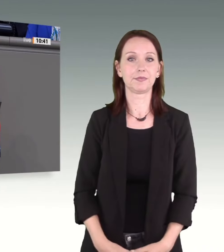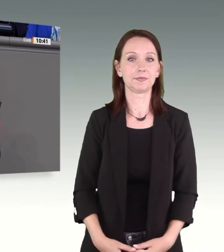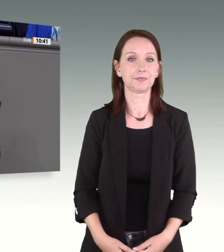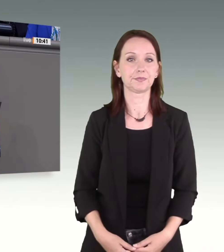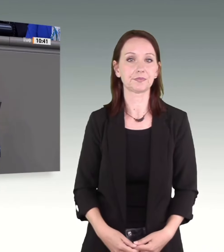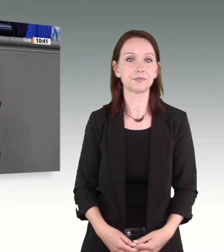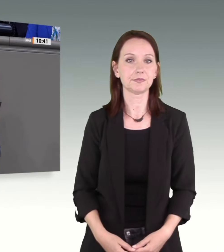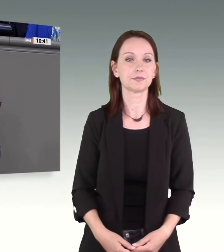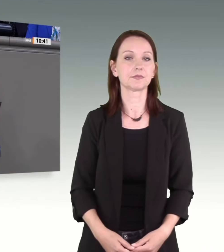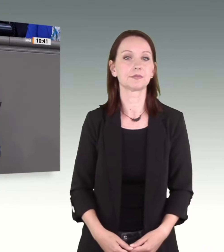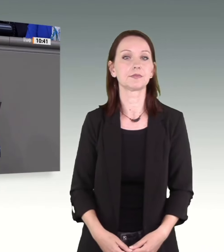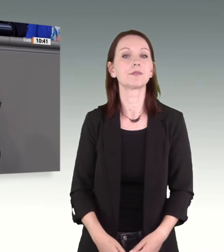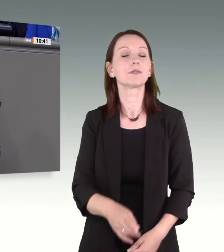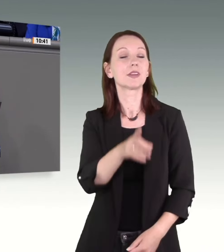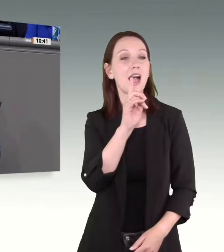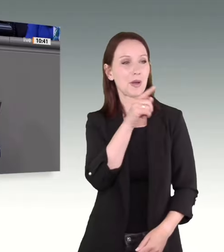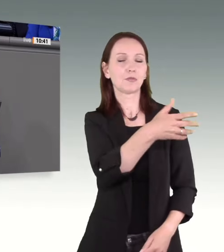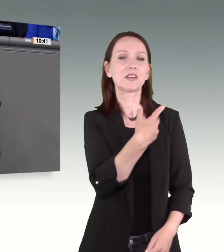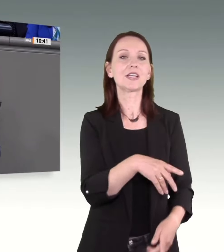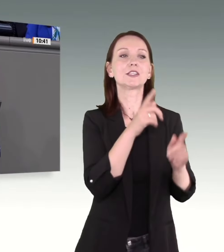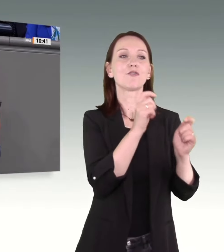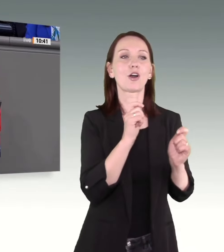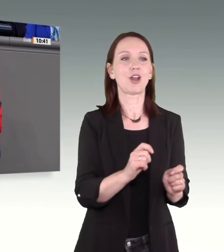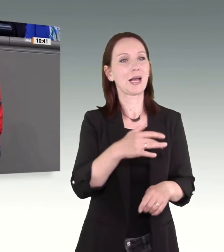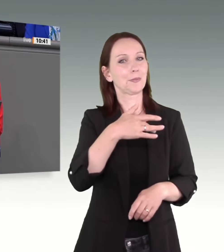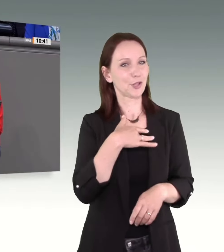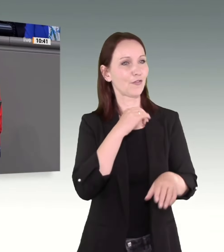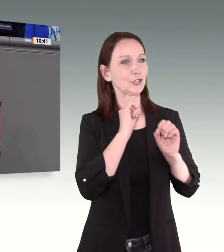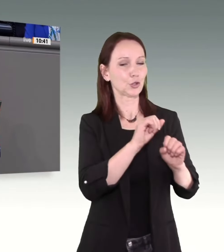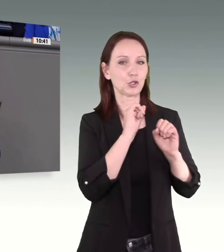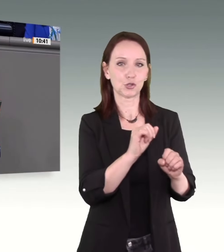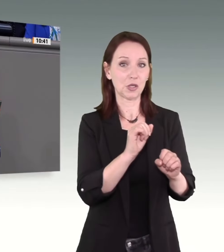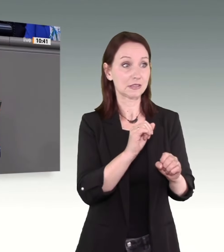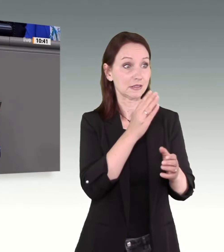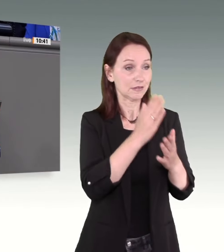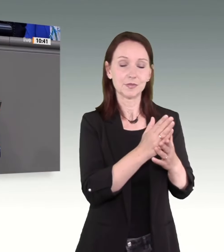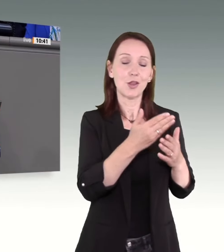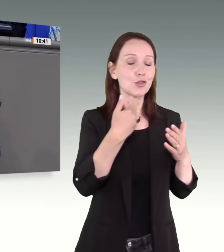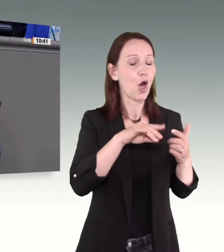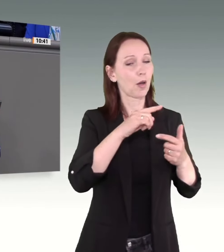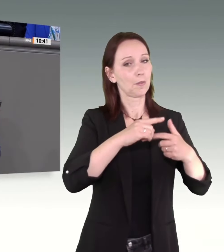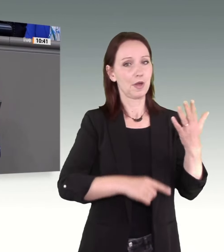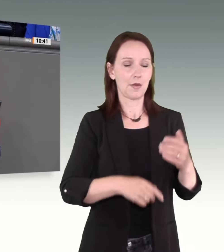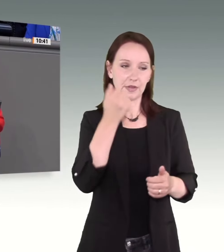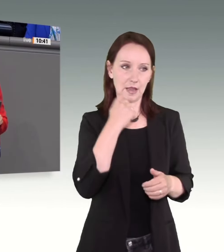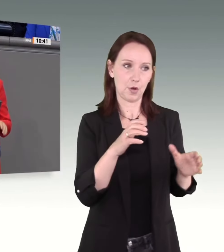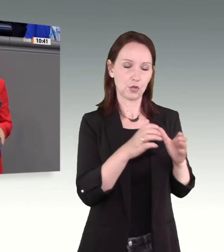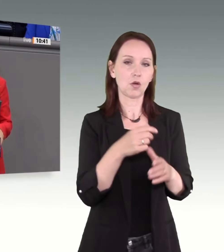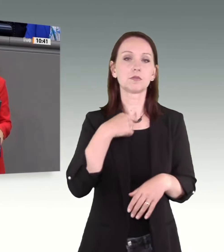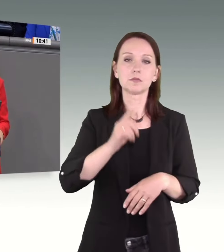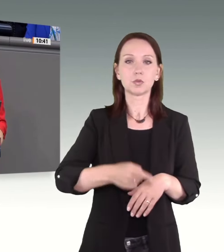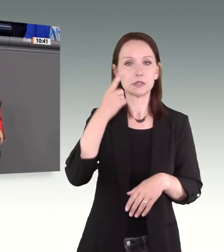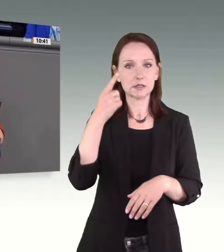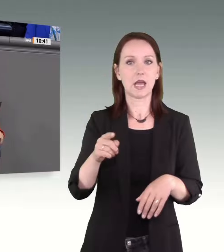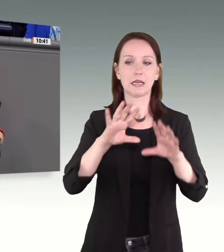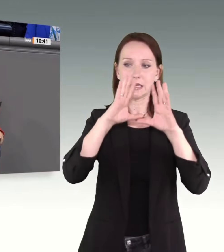Schutz von Betroffenen aber ist so viel mehr, als Sie vorgeschlagen haben, liebe Union. Wir müssen es ganzheitlich und umfassend denken. Jetzt komme ich zu